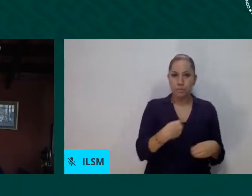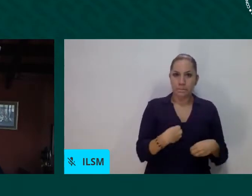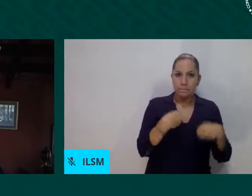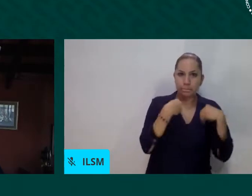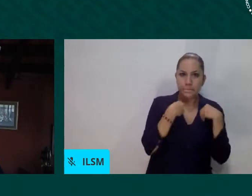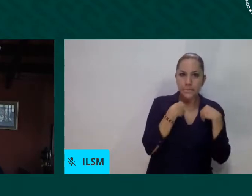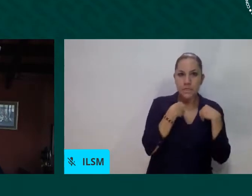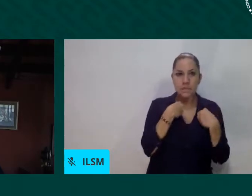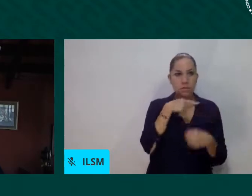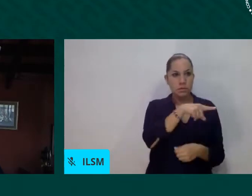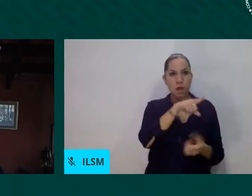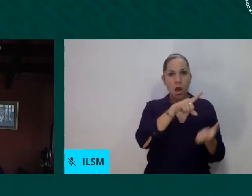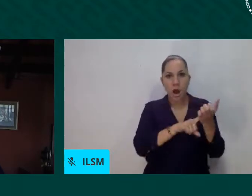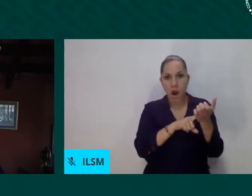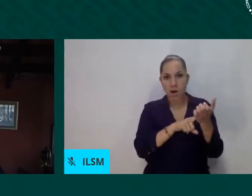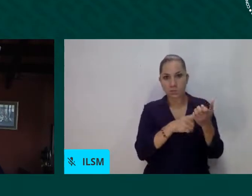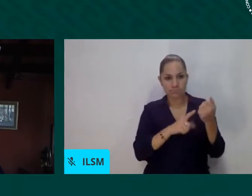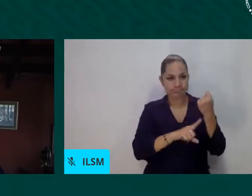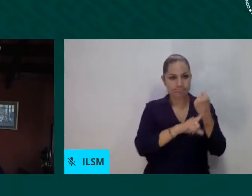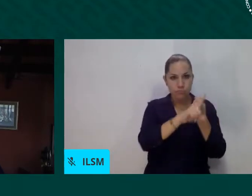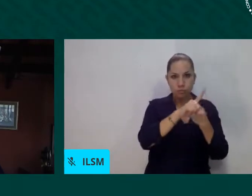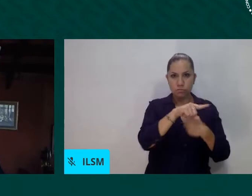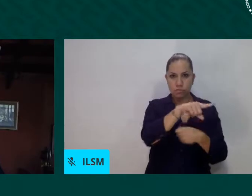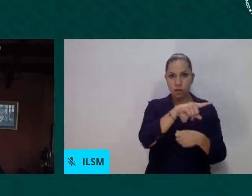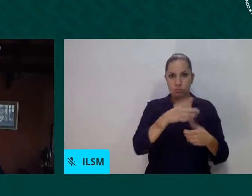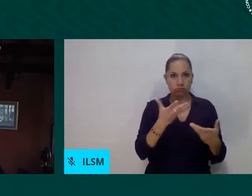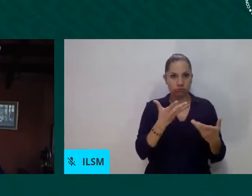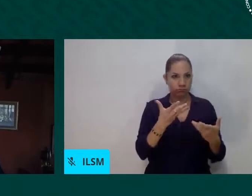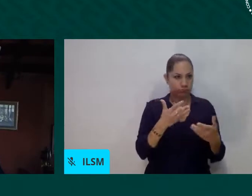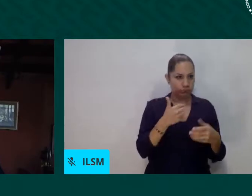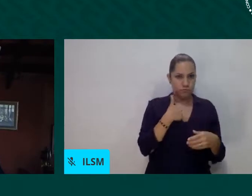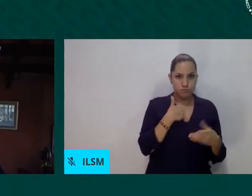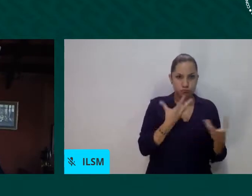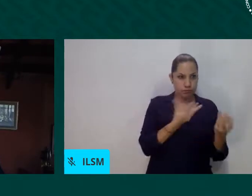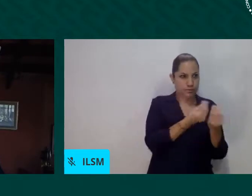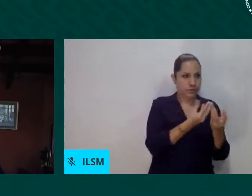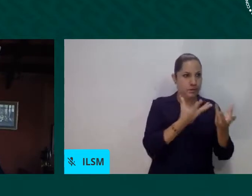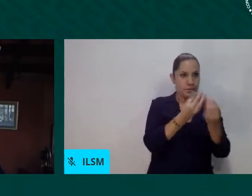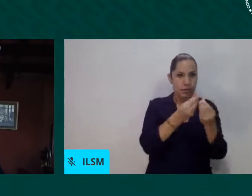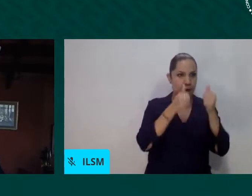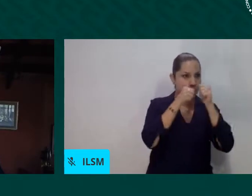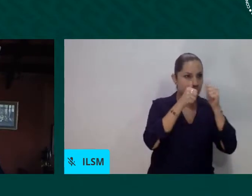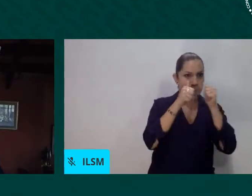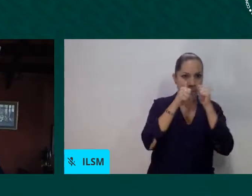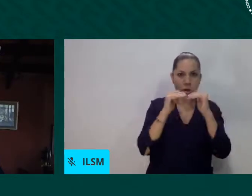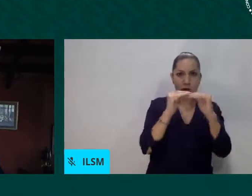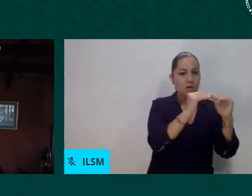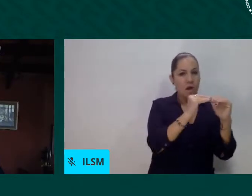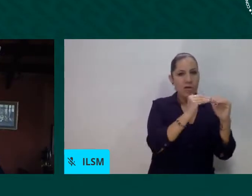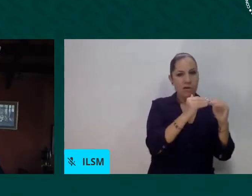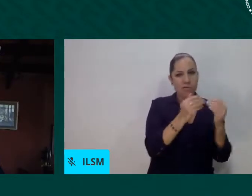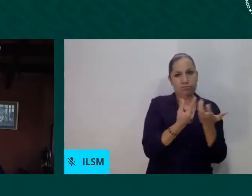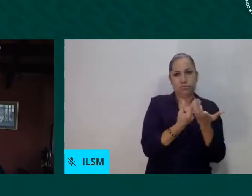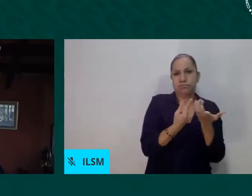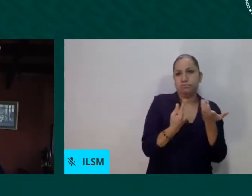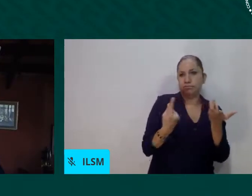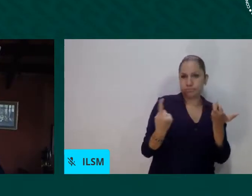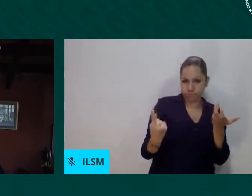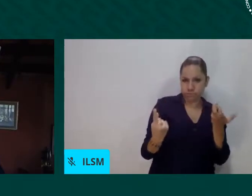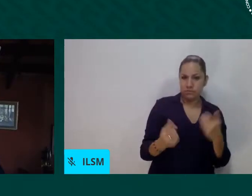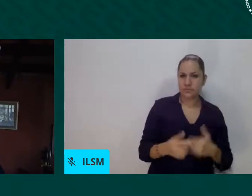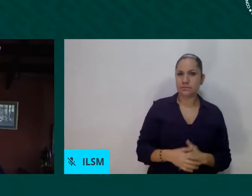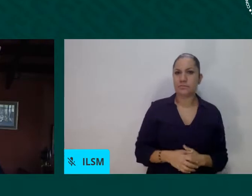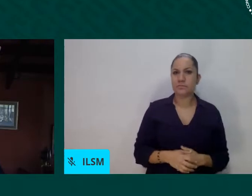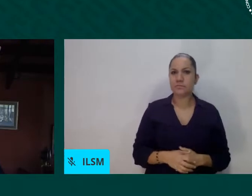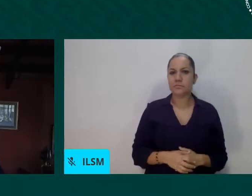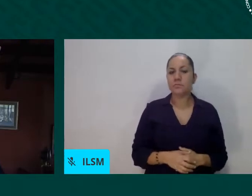A su vez, el segundo tema que uno ha podido observar, que lamentablemente la crisis económica,